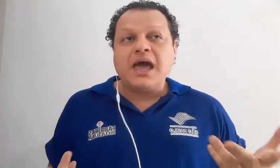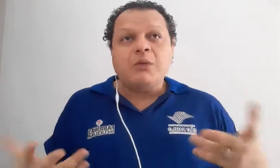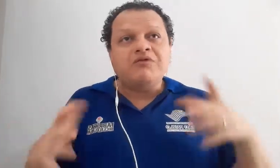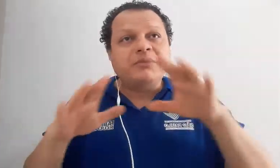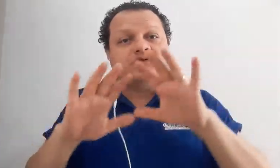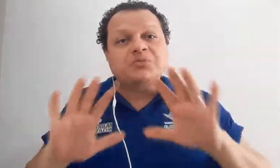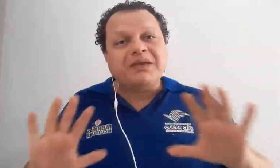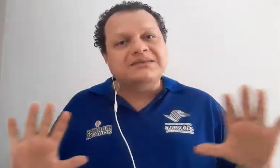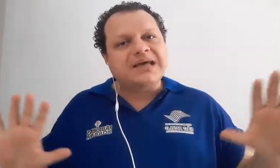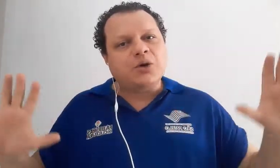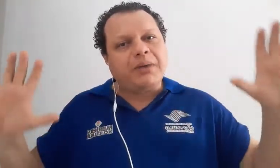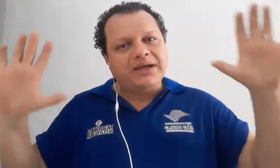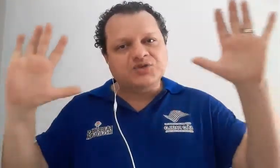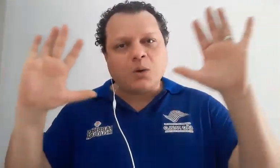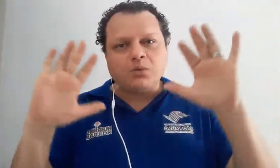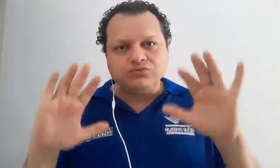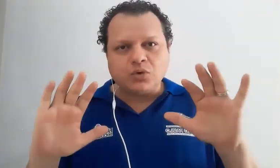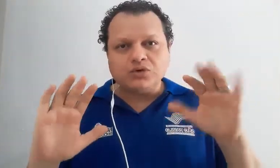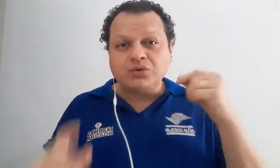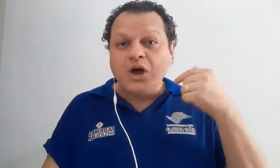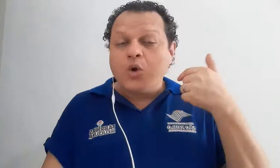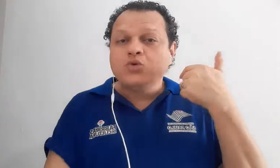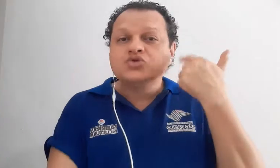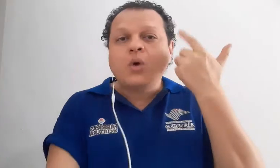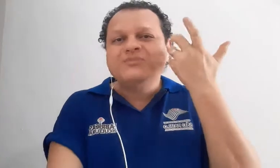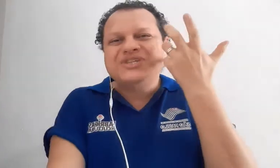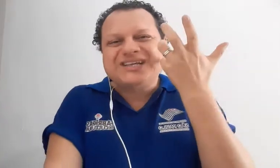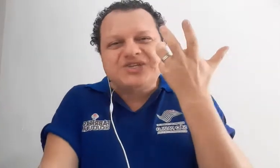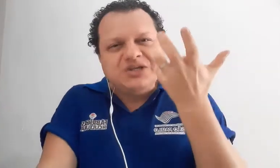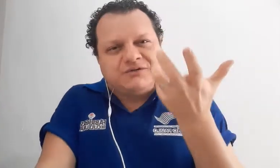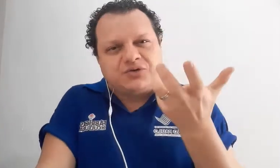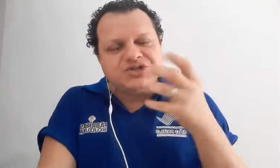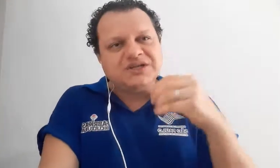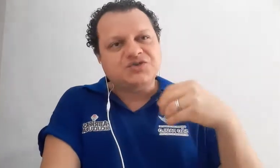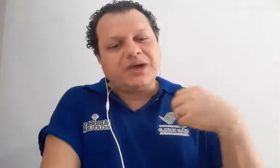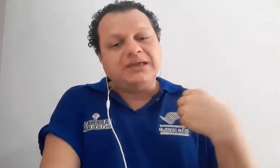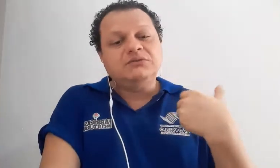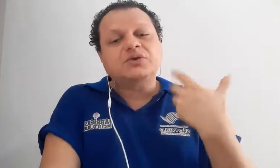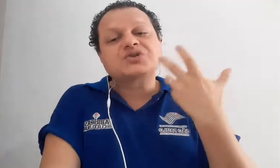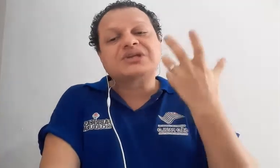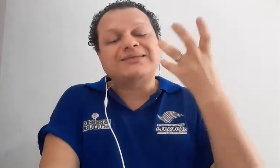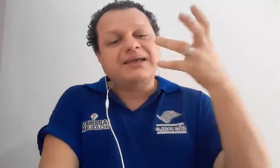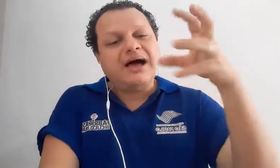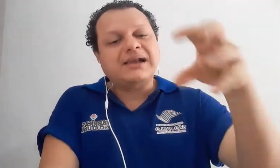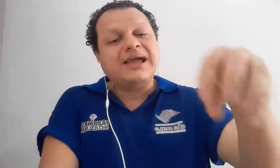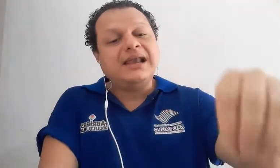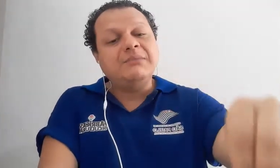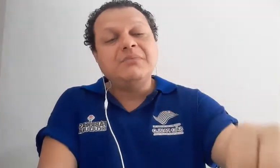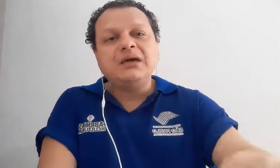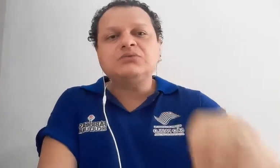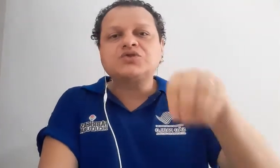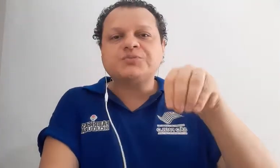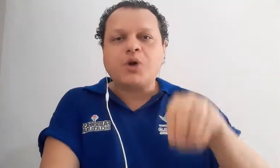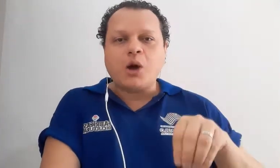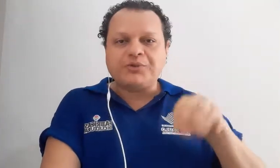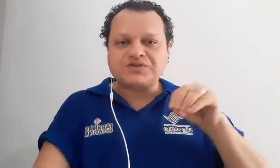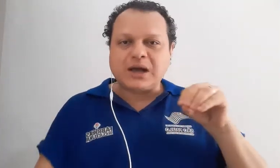É um movimento de pensar o país como um todo, cujo objetivo disso é introjetar elementos próprios da